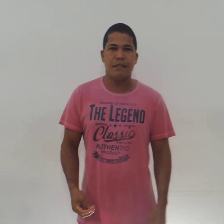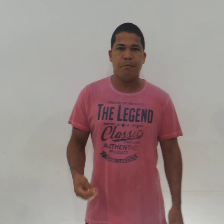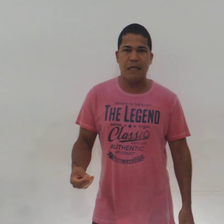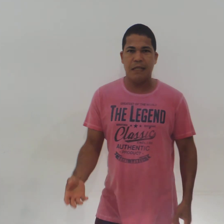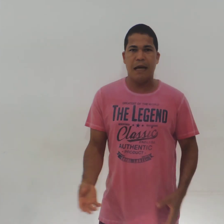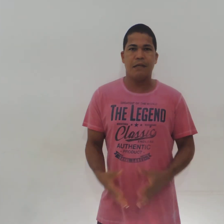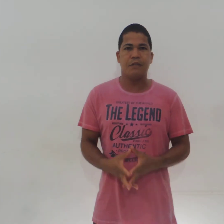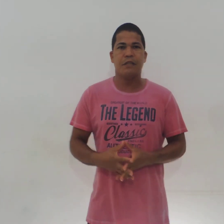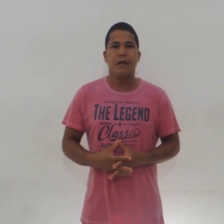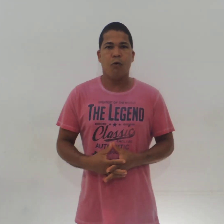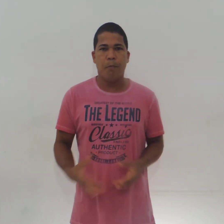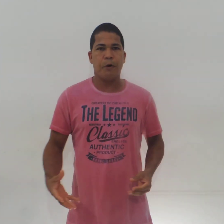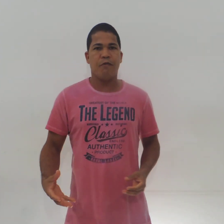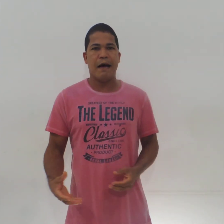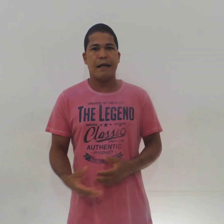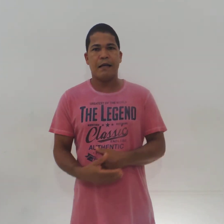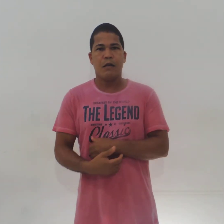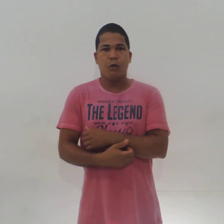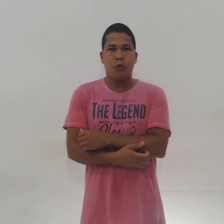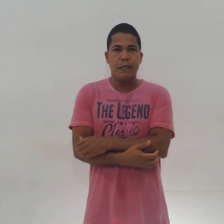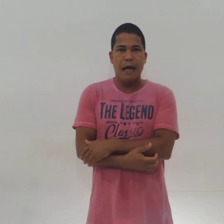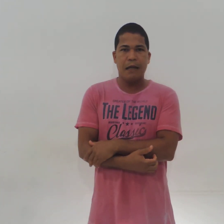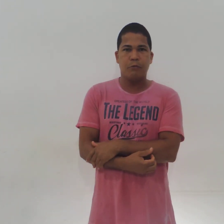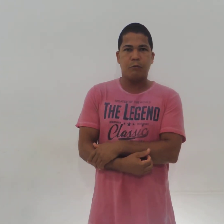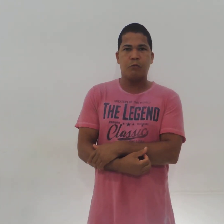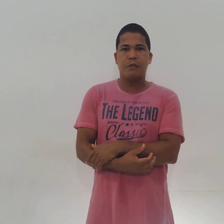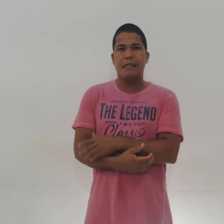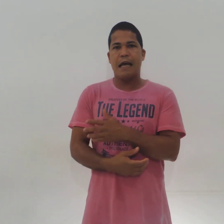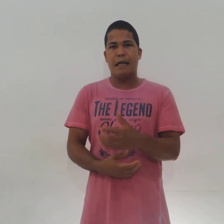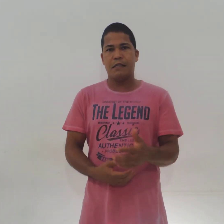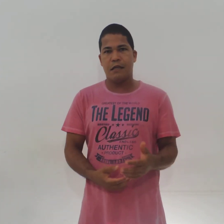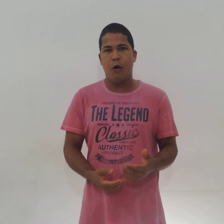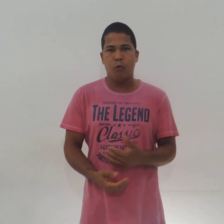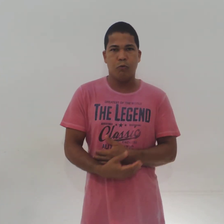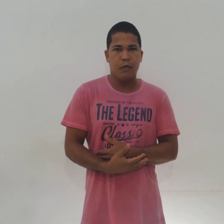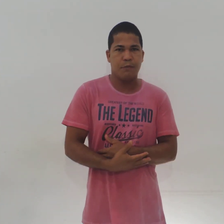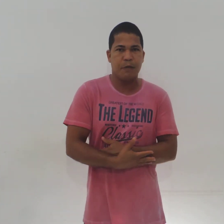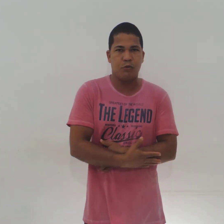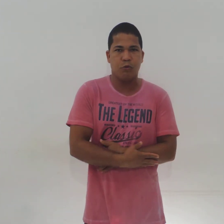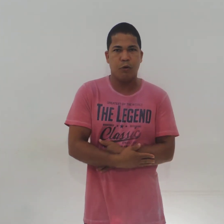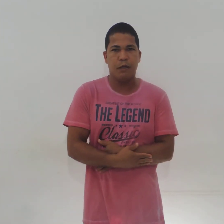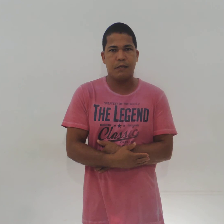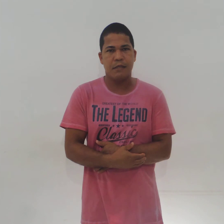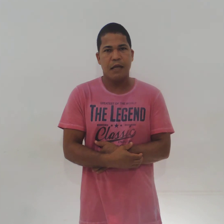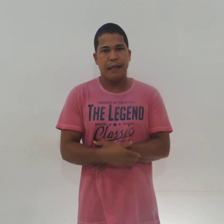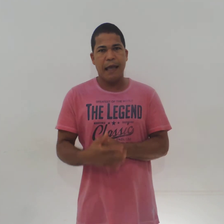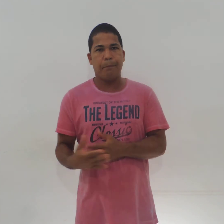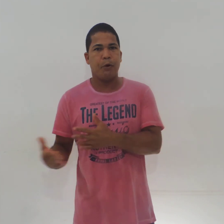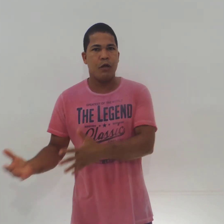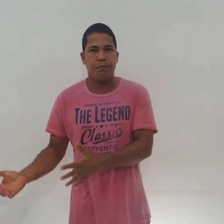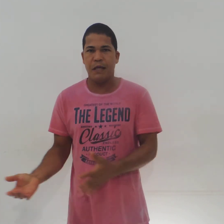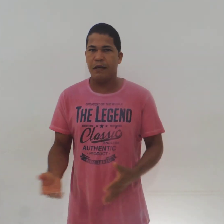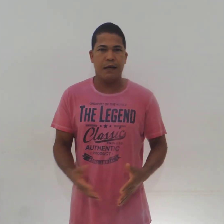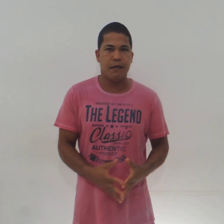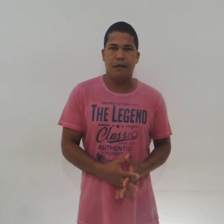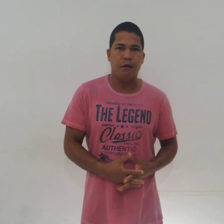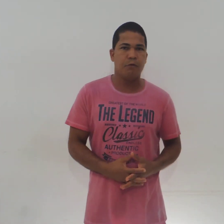e habilidade comprovada. Cuidado com sinais. Algumas pessoas que é proibida, não